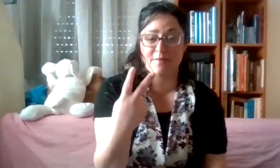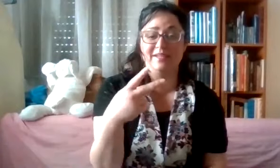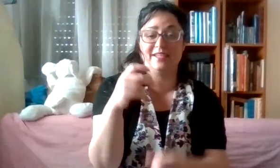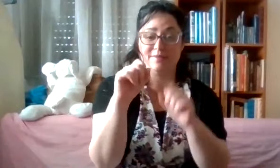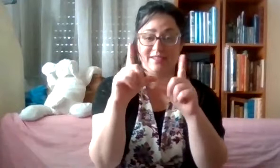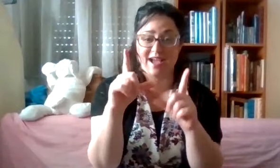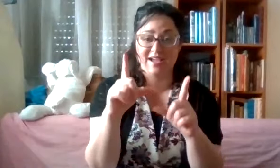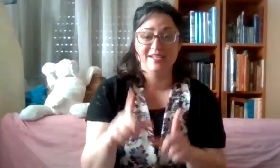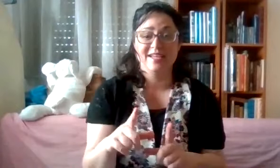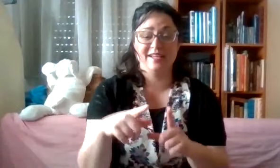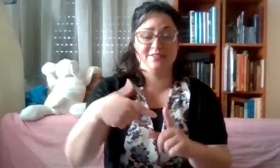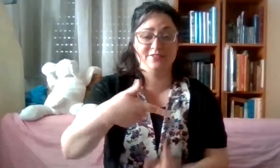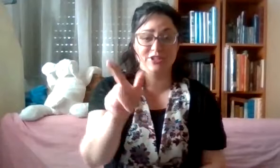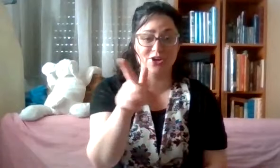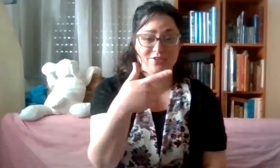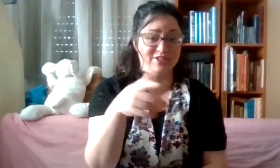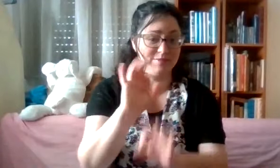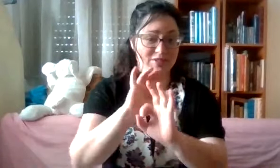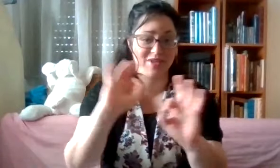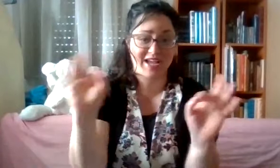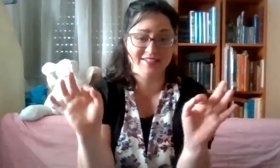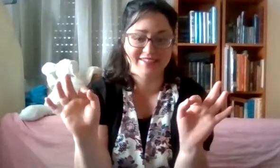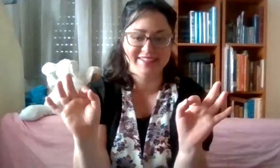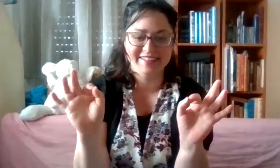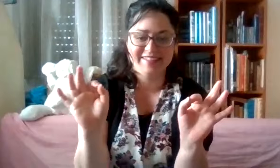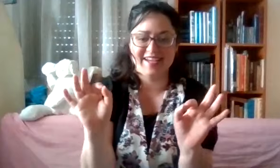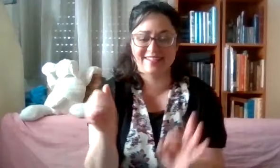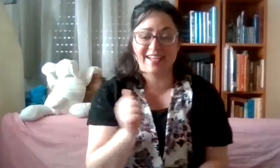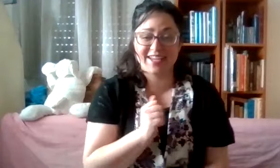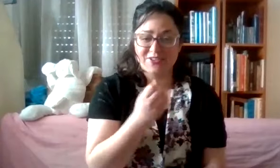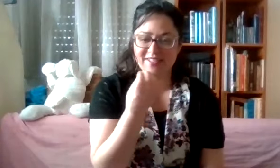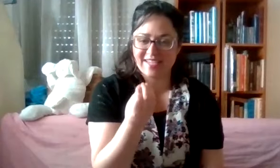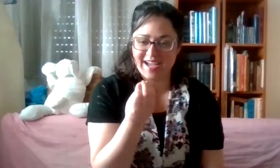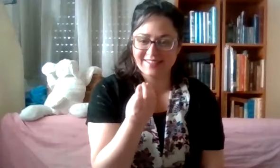מדליקים את הווידאו. וזה מצוין. אז נחכה עוד קצת.